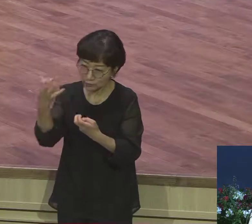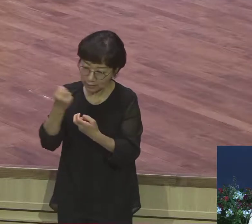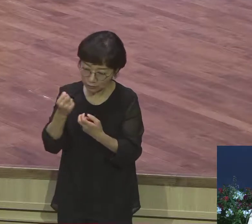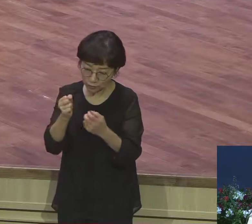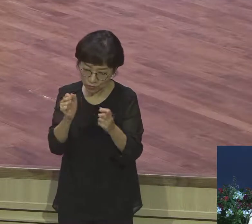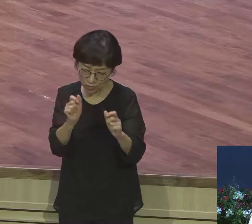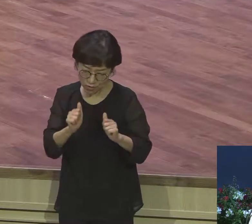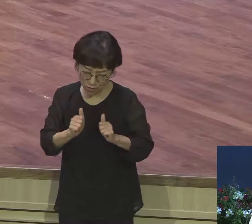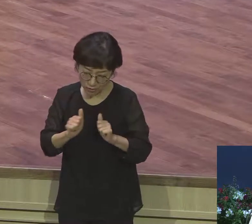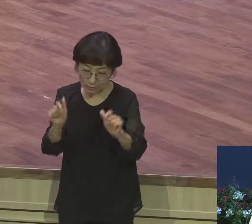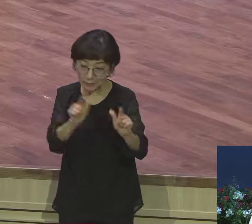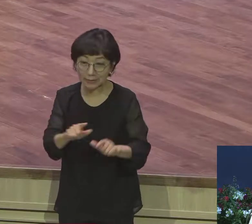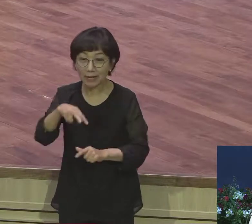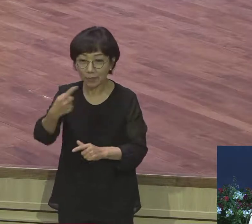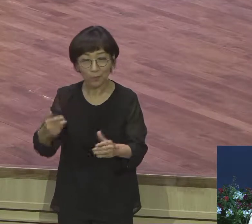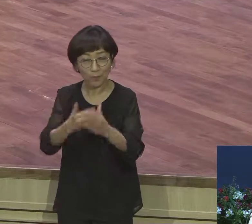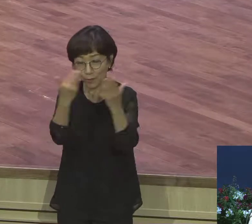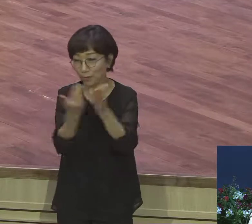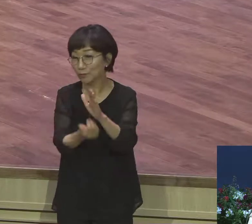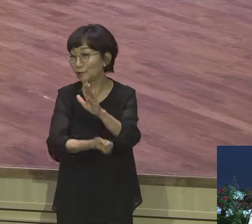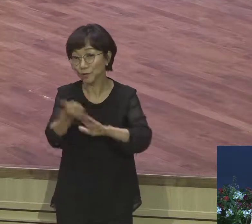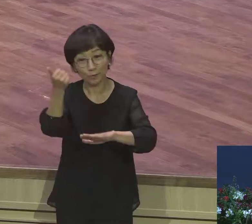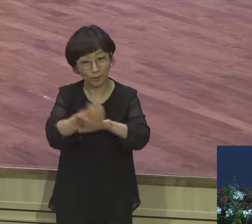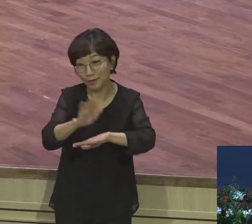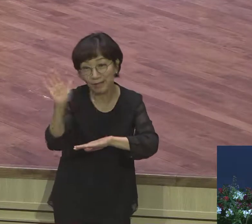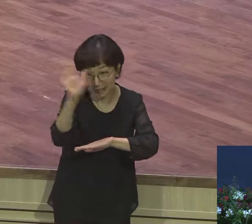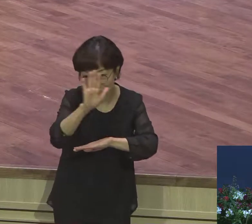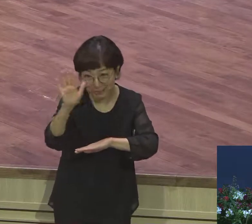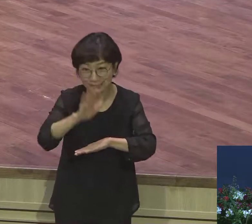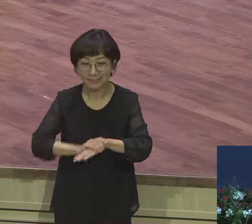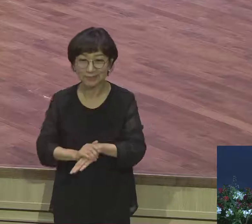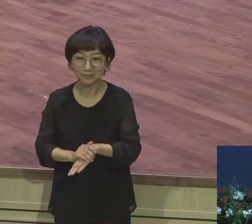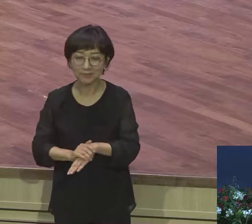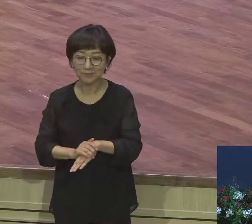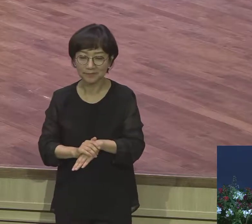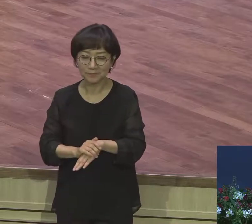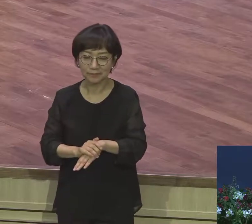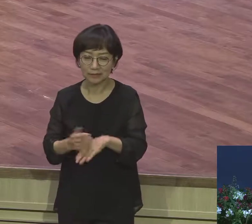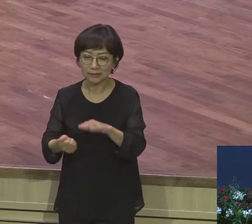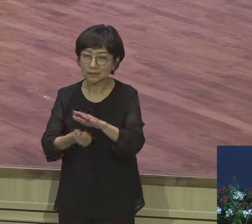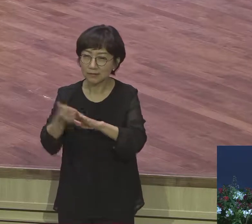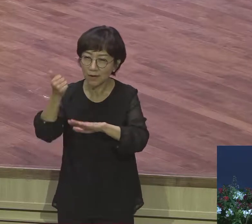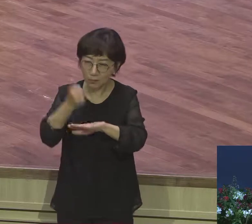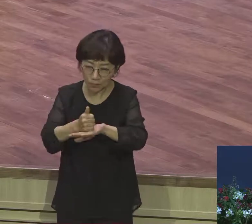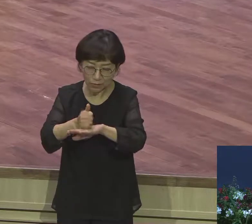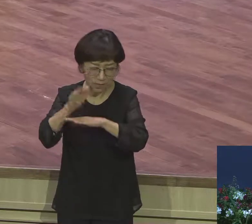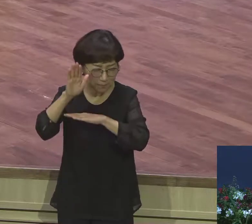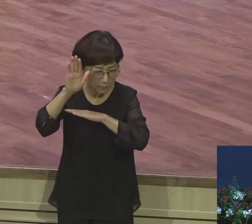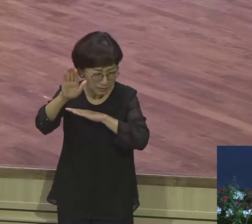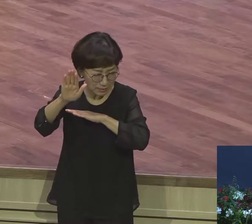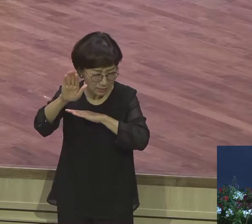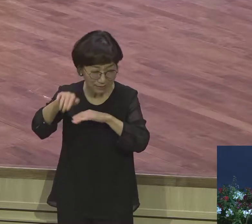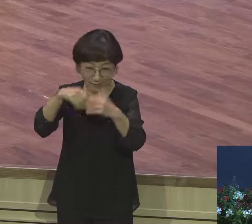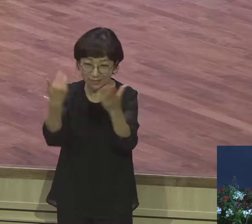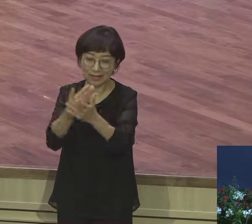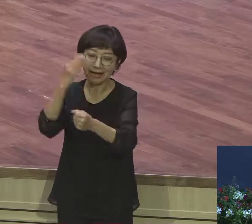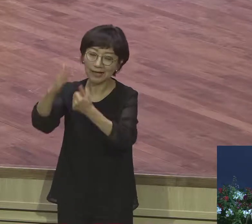삶을 사는 것은 아니다 결국 하나님의 손에 달려있다는 사실을 믿으시기 바랍니다 하나님의